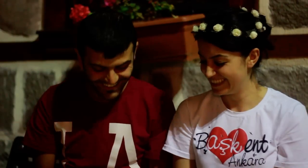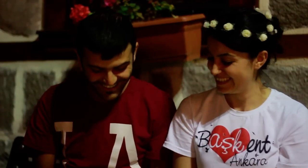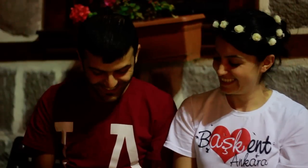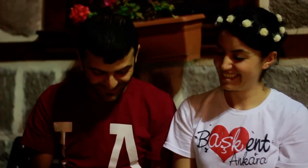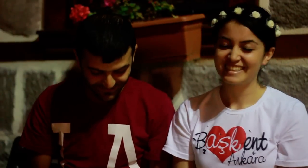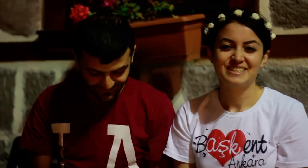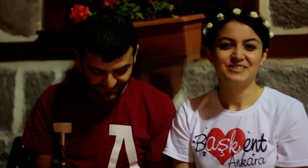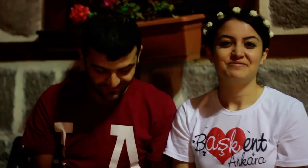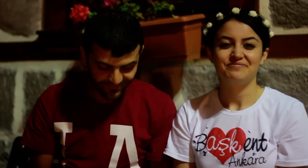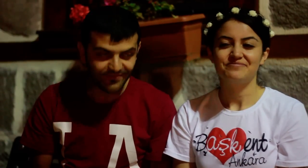Müzik